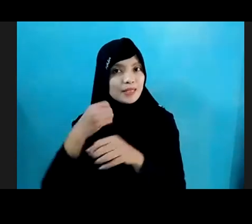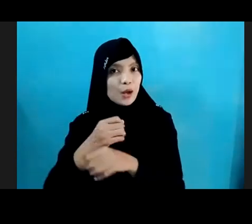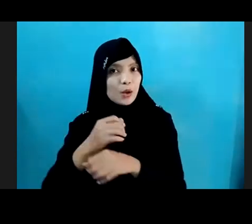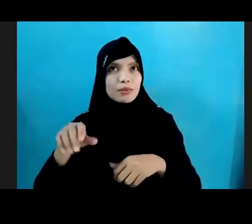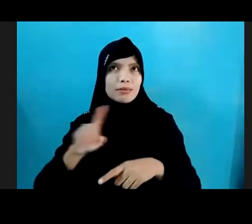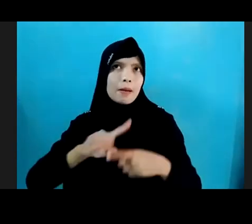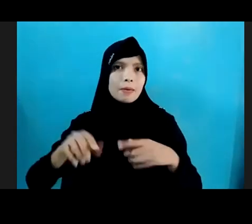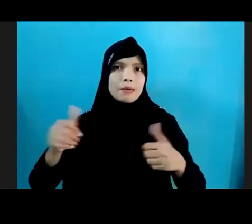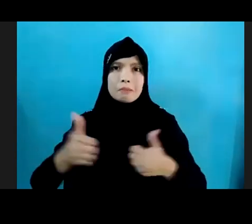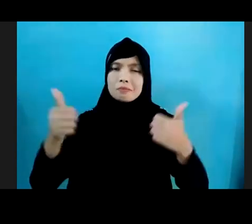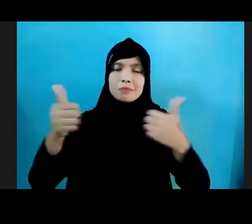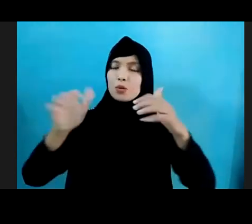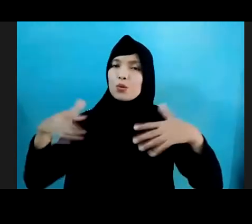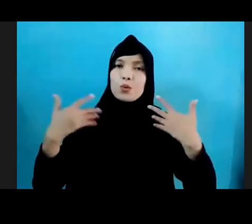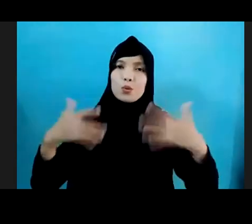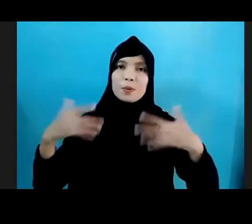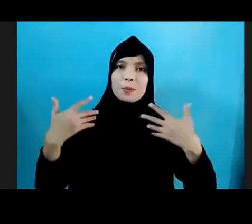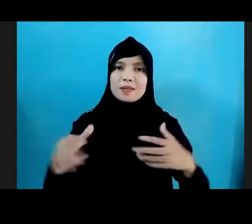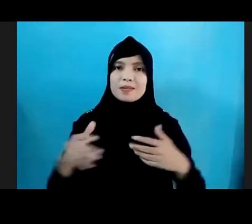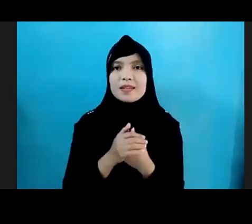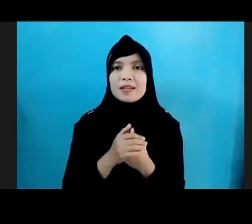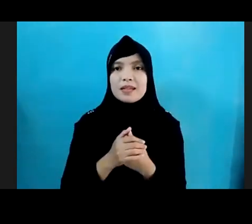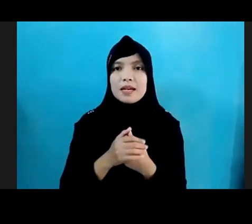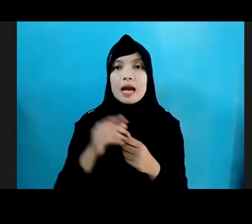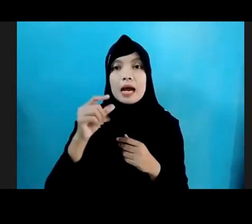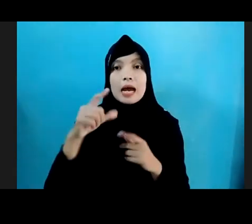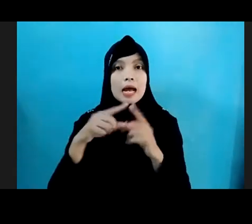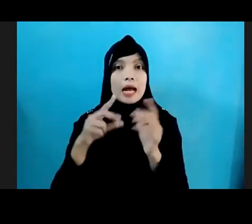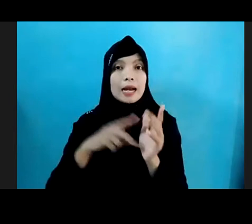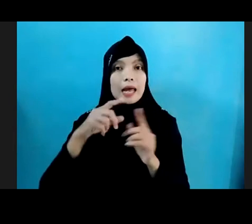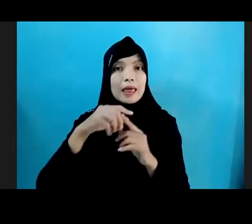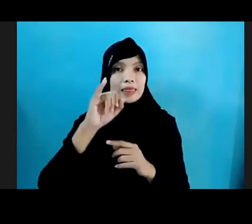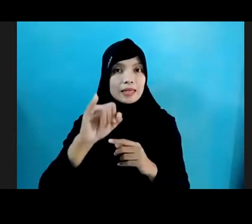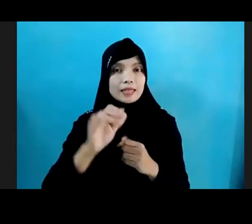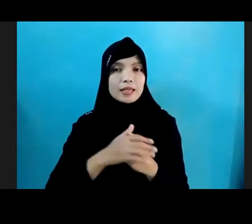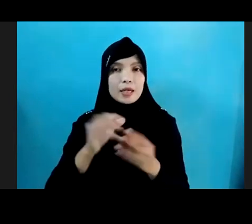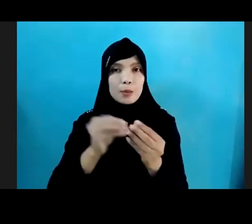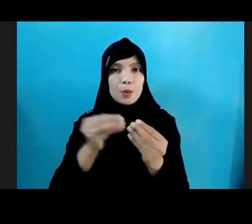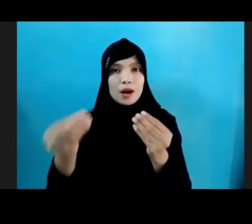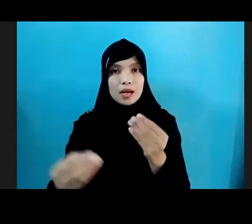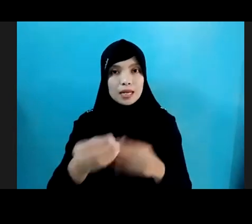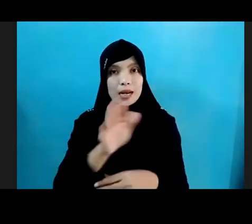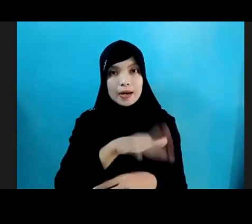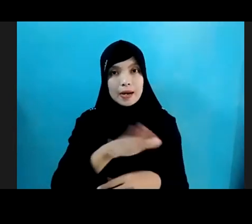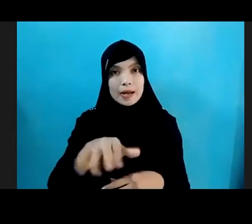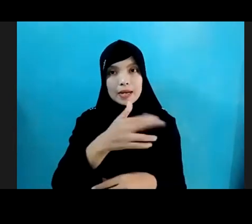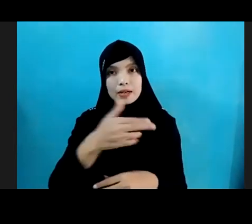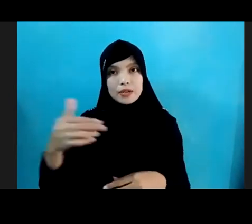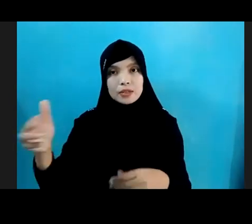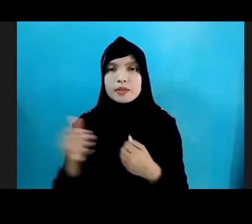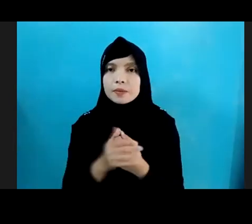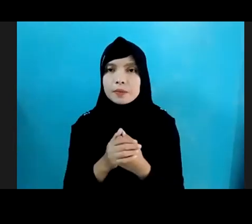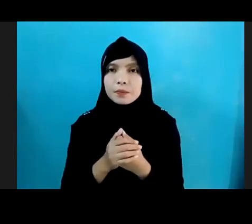Sudah Luar Biasa Jadi Ranti Ini adalah Perwakilan Anak Indonesia Di High Level